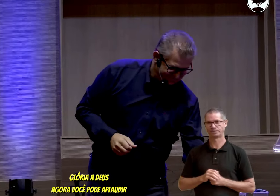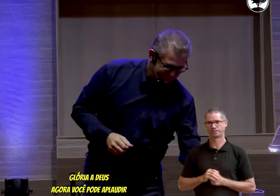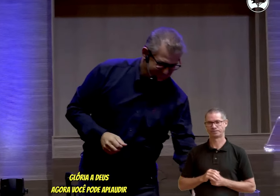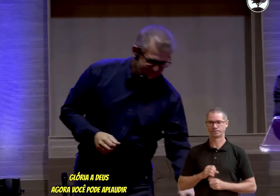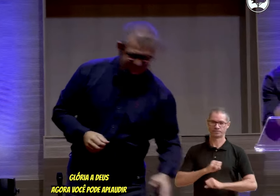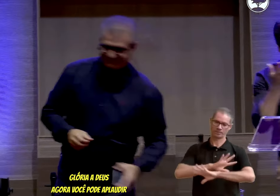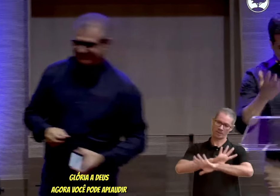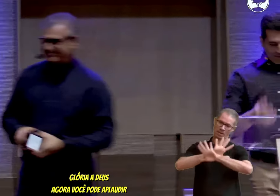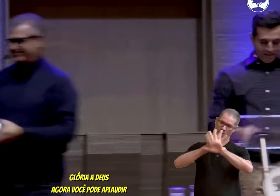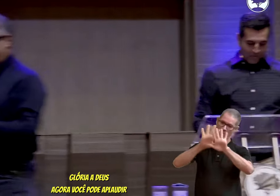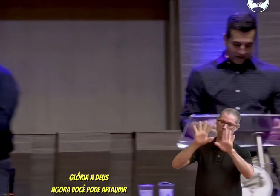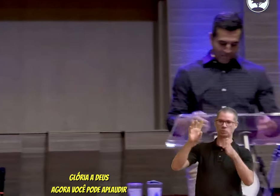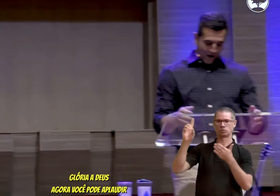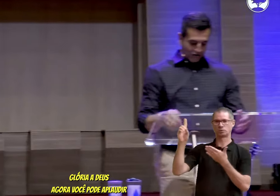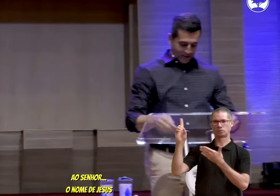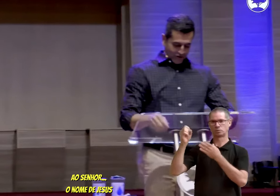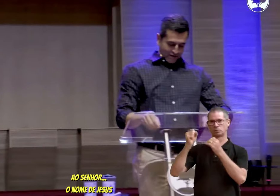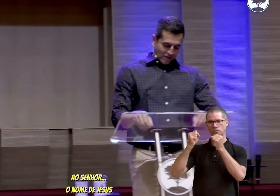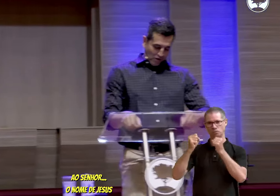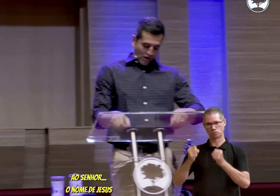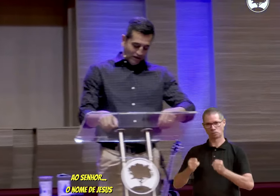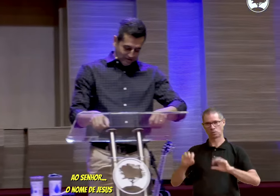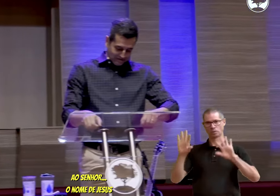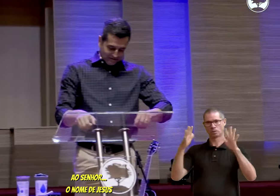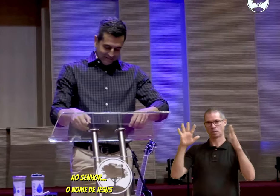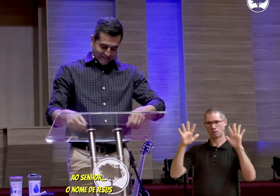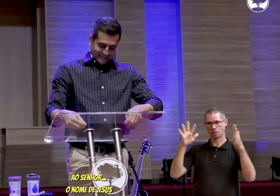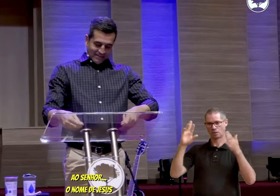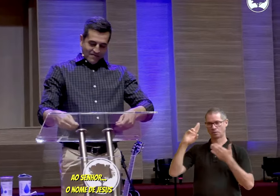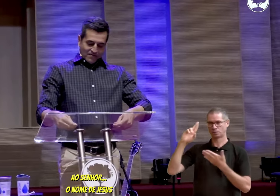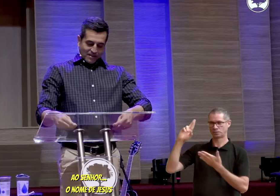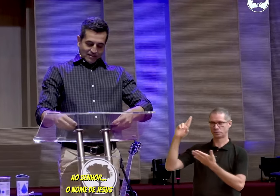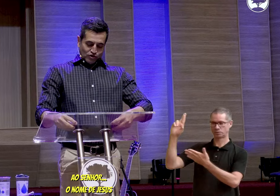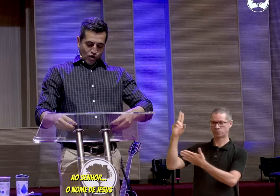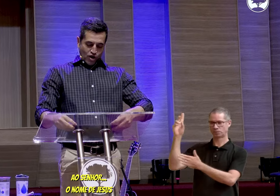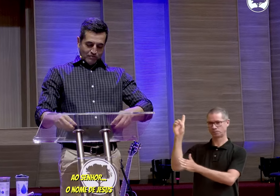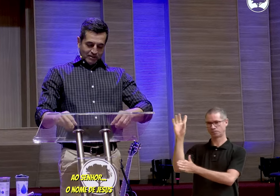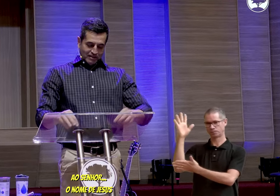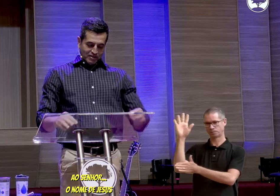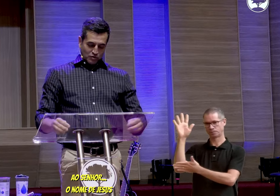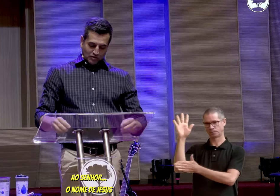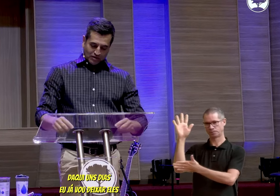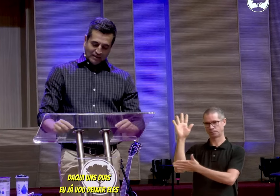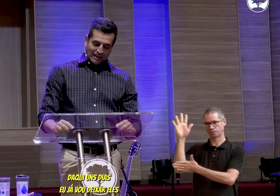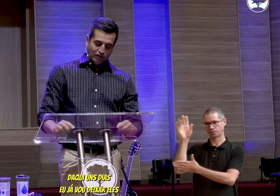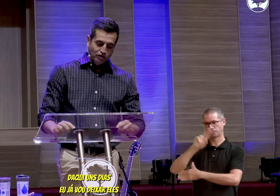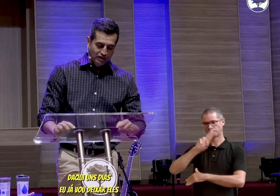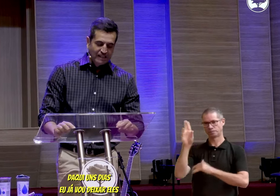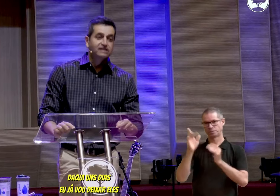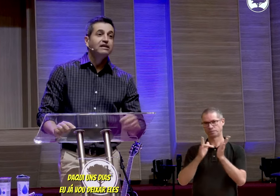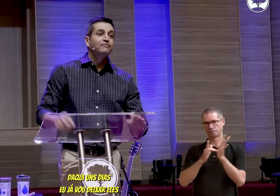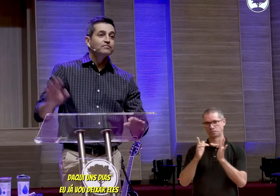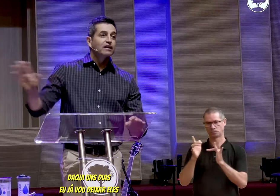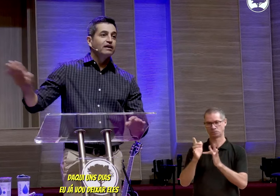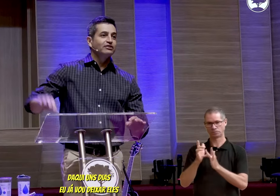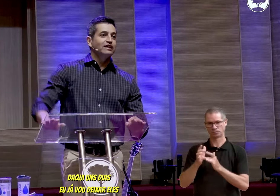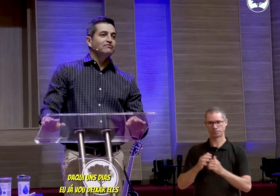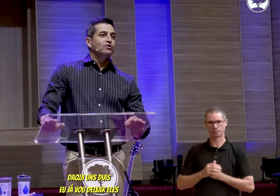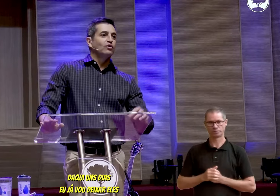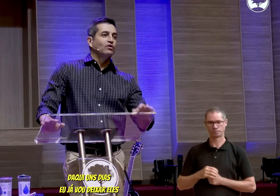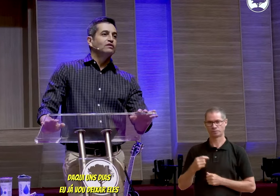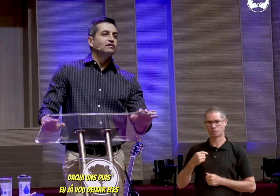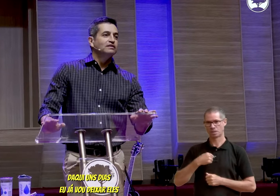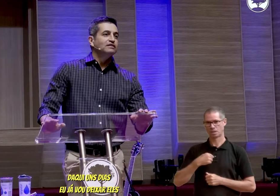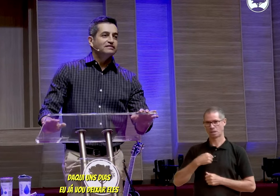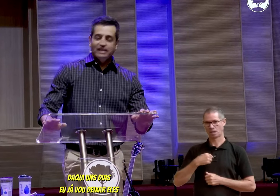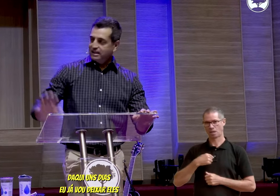Glória a Deus, agora você pode aplaudir ao Senhor, em nome de Jesus. Daqui uns dias, eu já